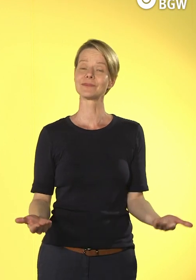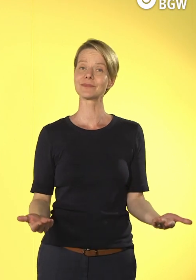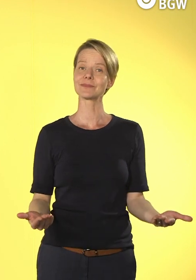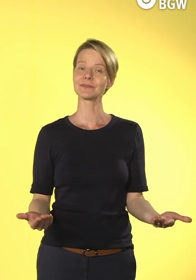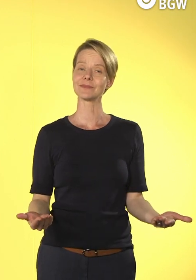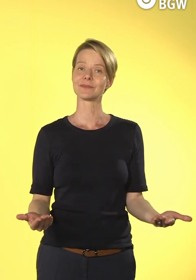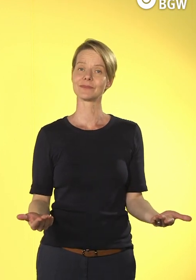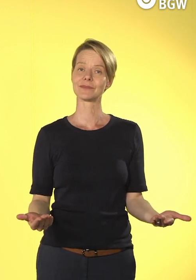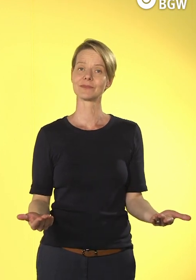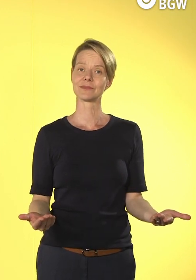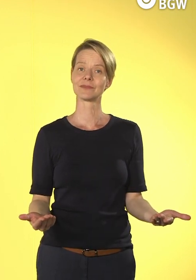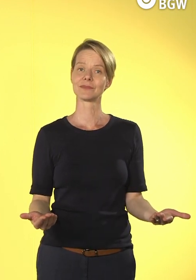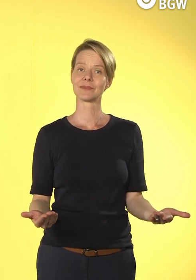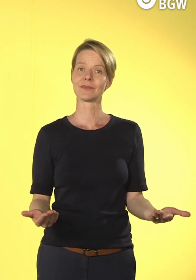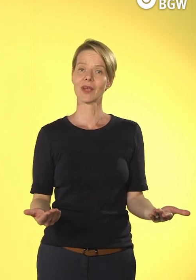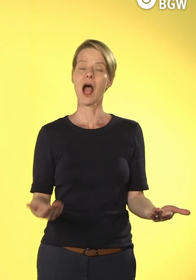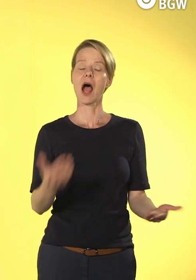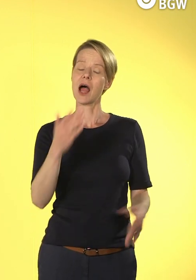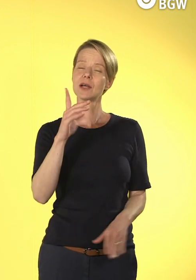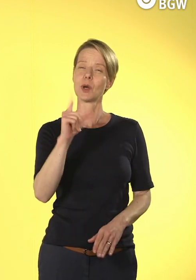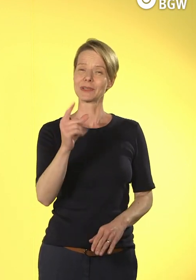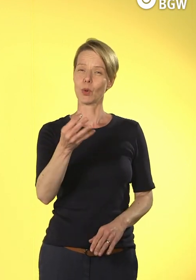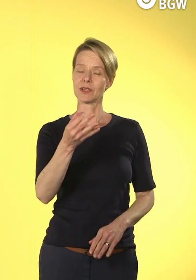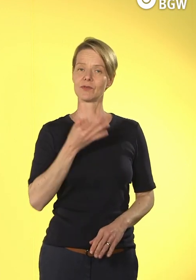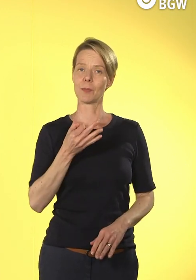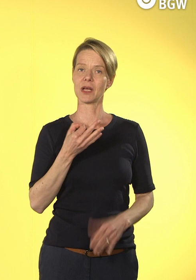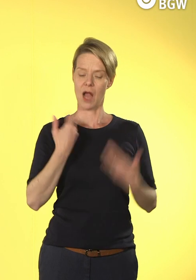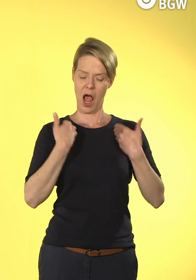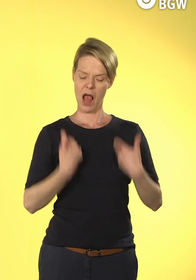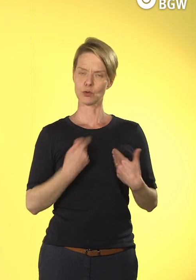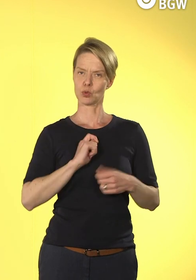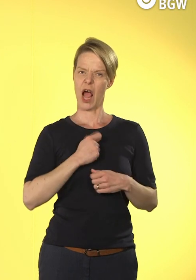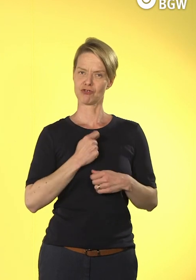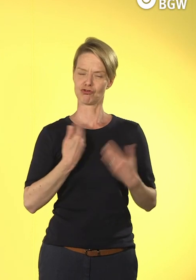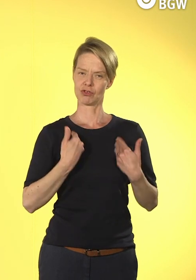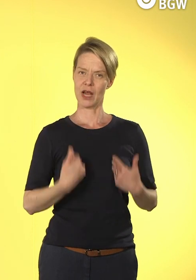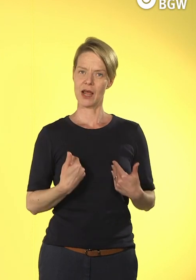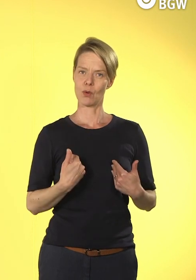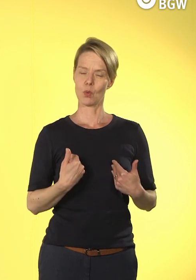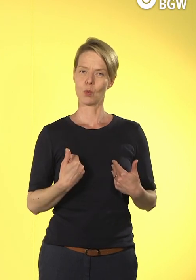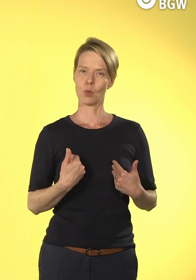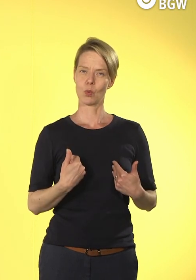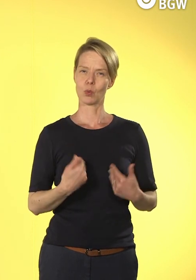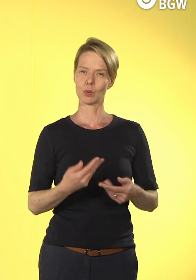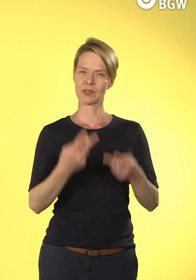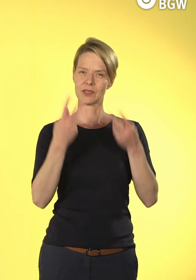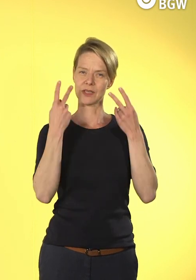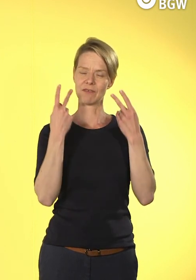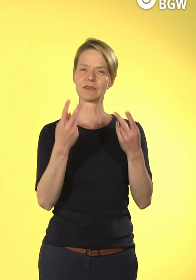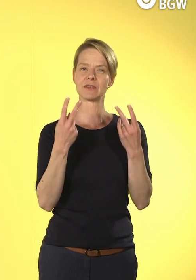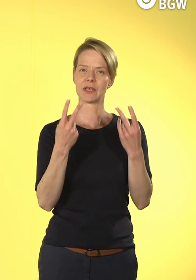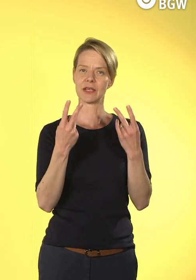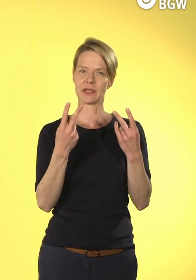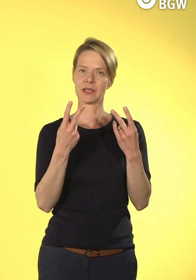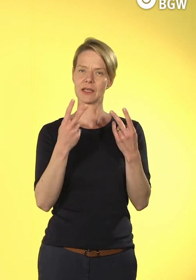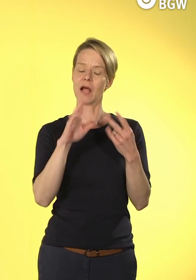ich glaube schon, dass wir diese Frage der Haltungen auch etwas mit dem professionellen Selbstverständnis und Grundverständnis zu